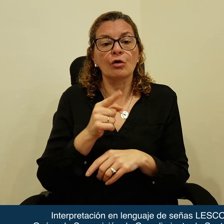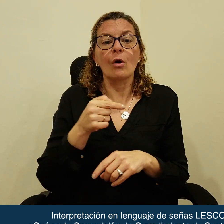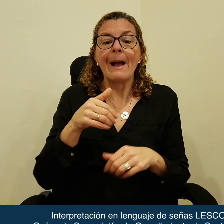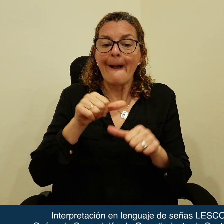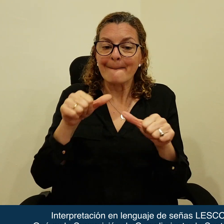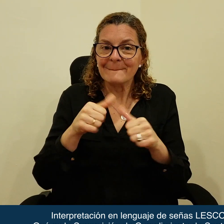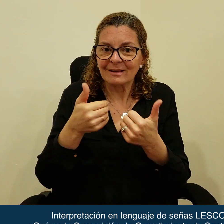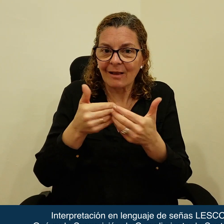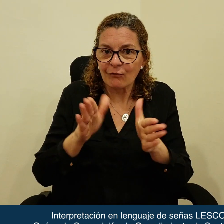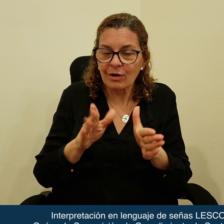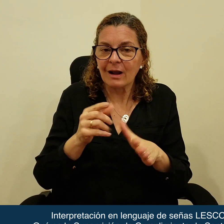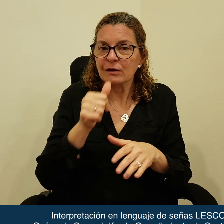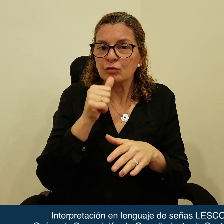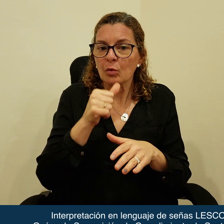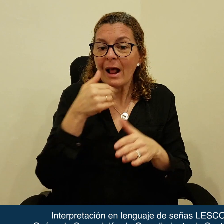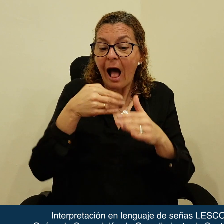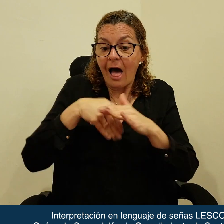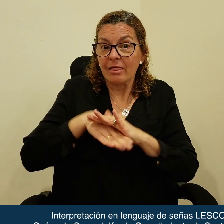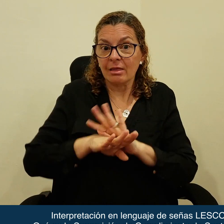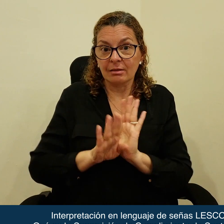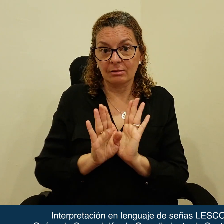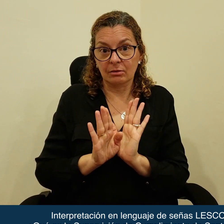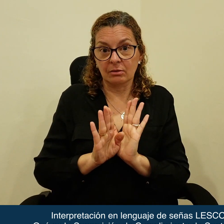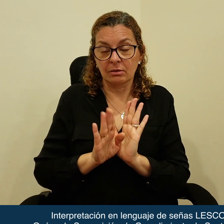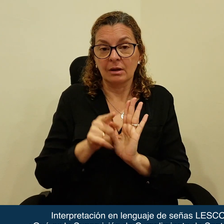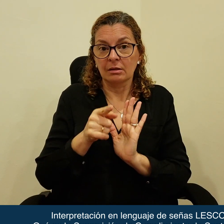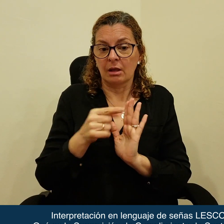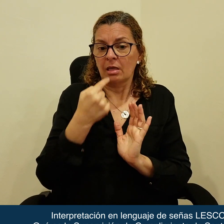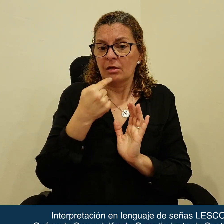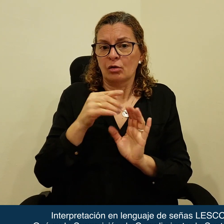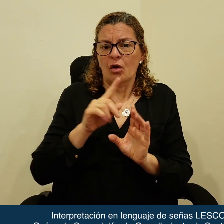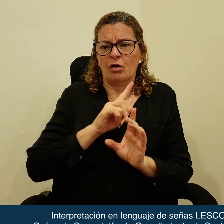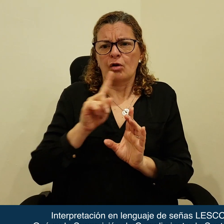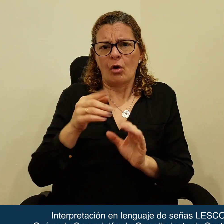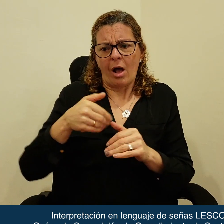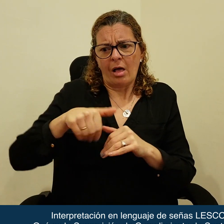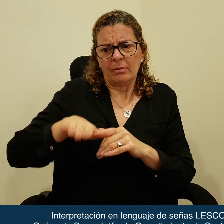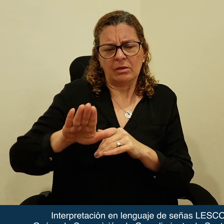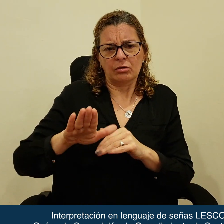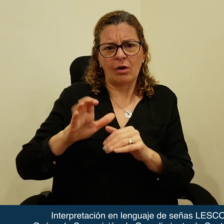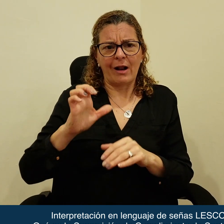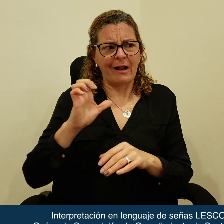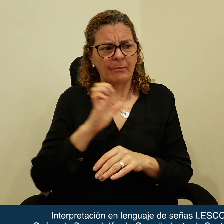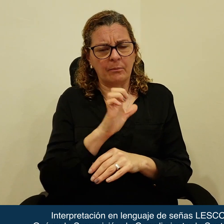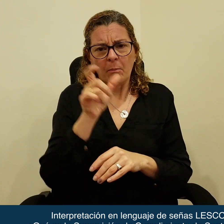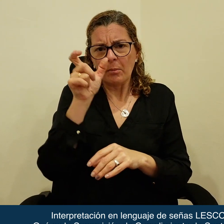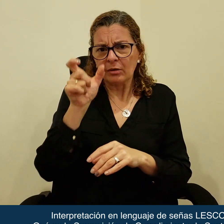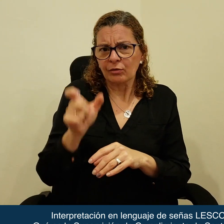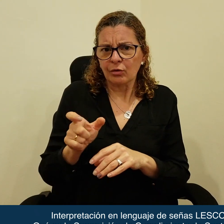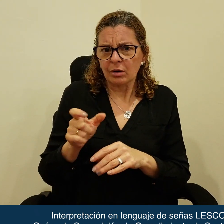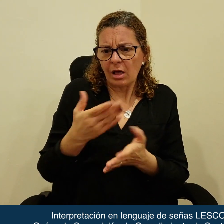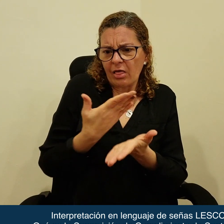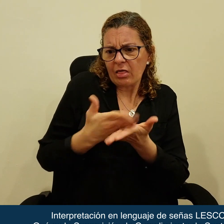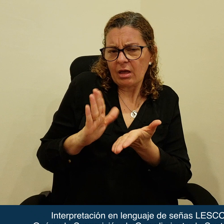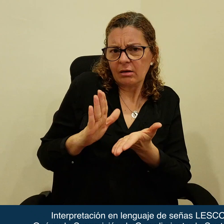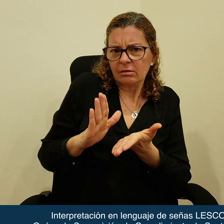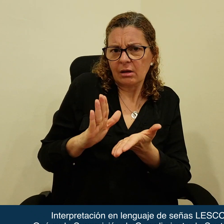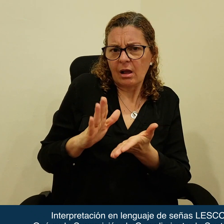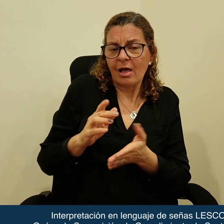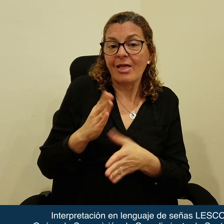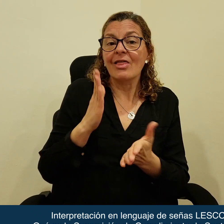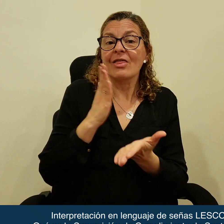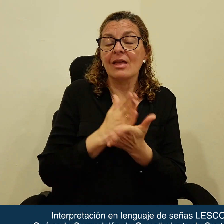ejecuta en el ámbito interno, se está negando a las víctimas de violaciones de derechos humanos el derecho a la